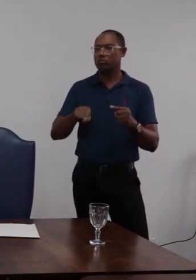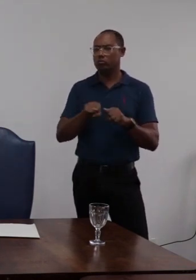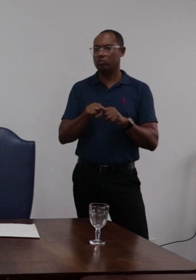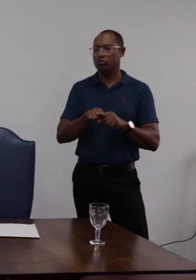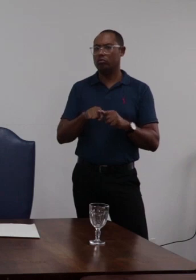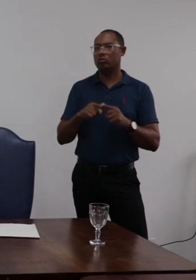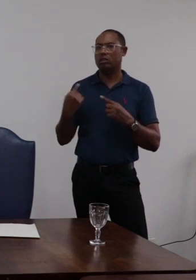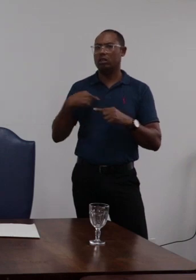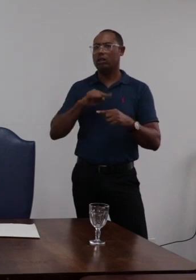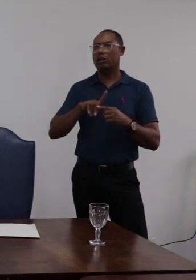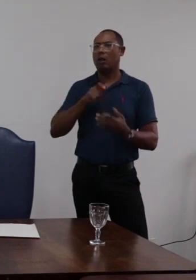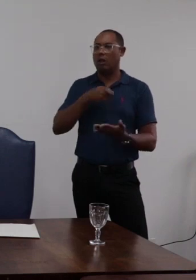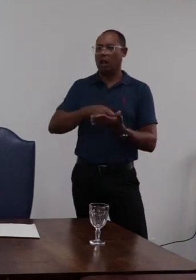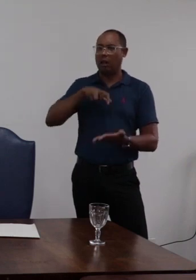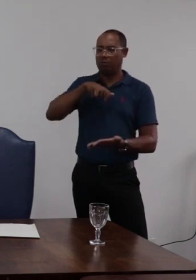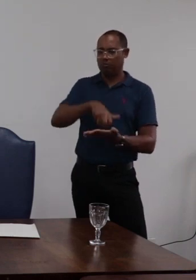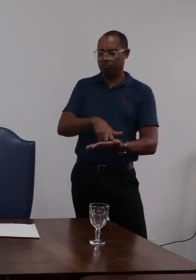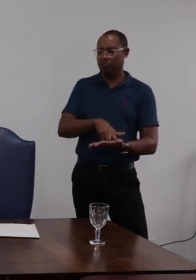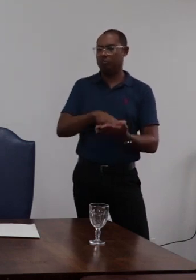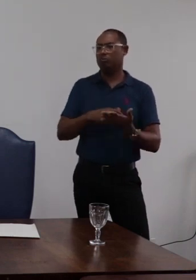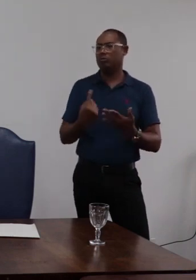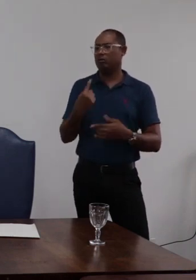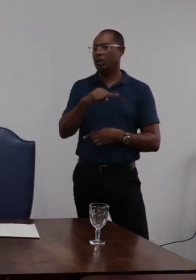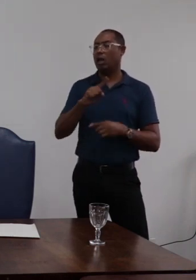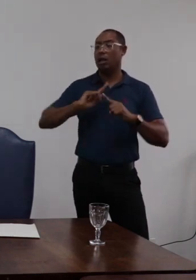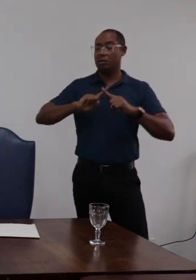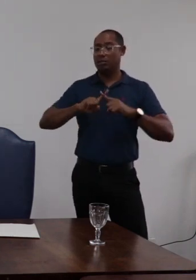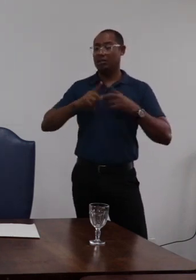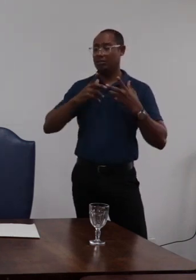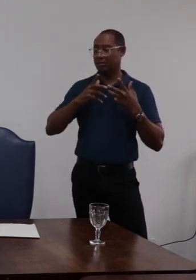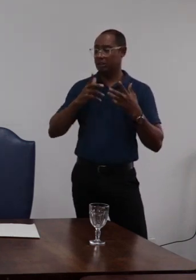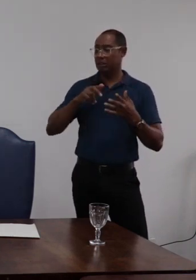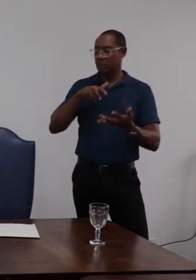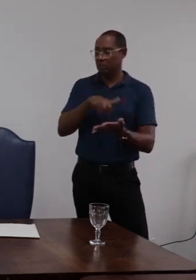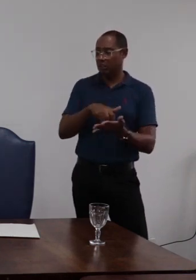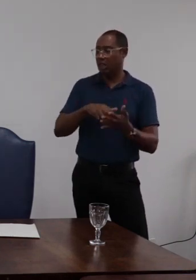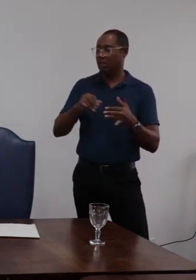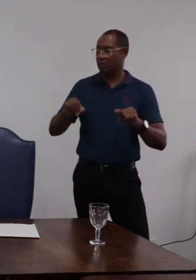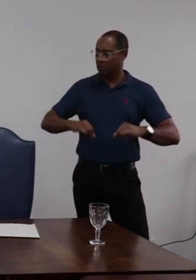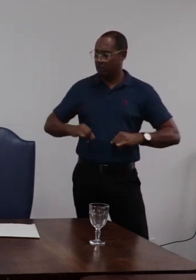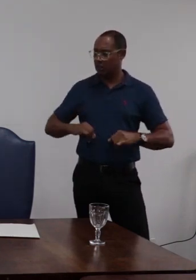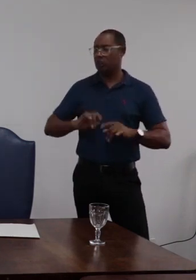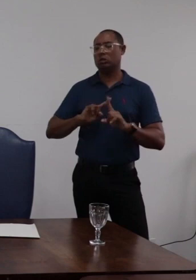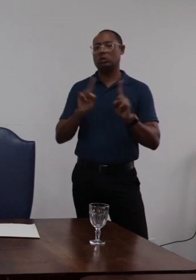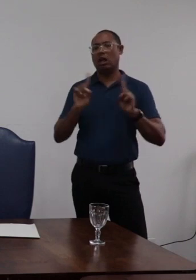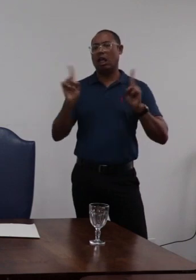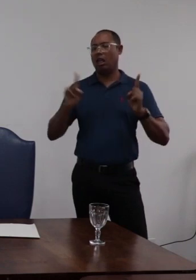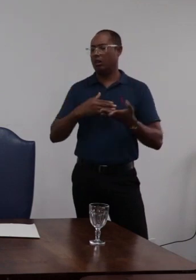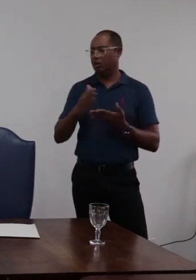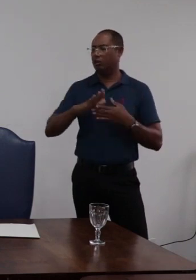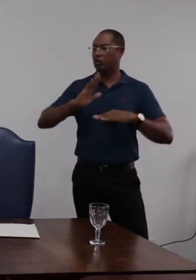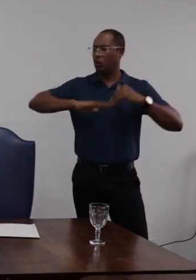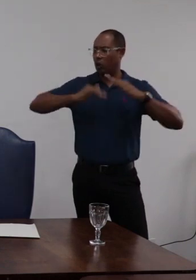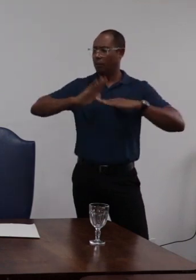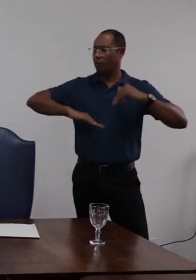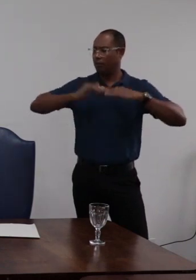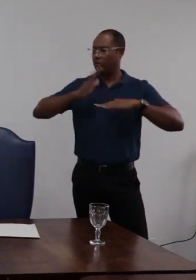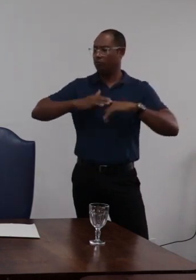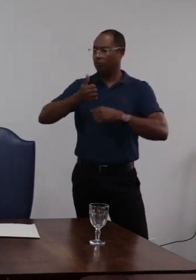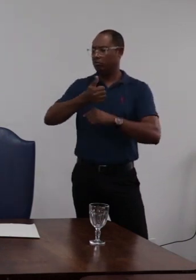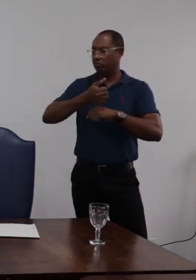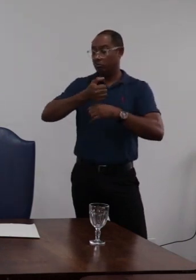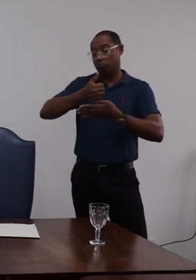constranger e humilhar a servidora vítima de sua conduta e não apenas demonstrar sua indignação com atitudes profissionais possivelmente